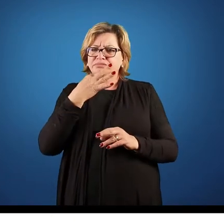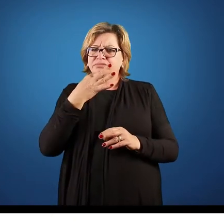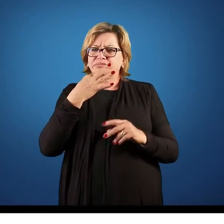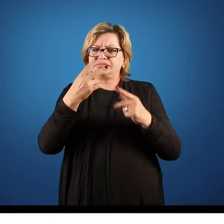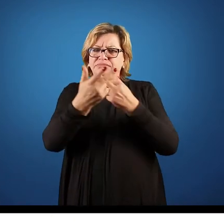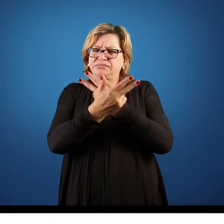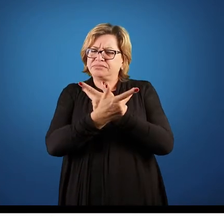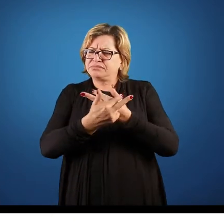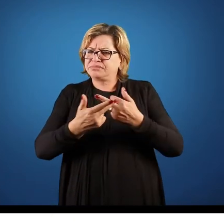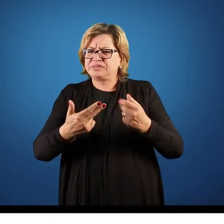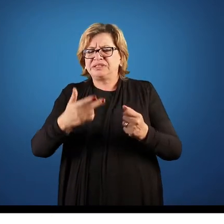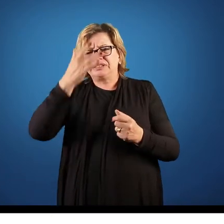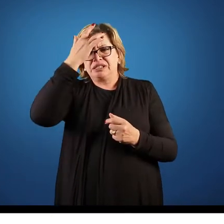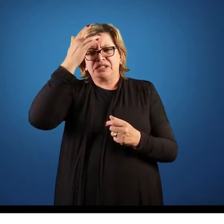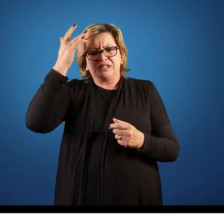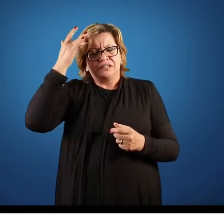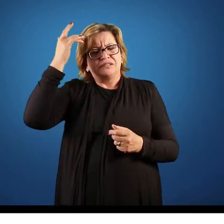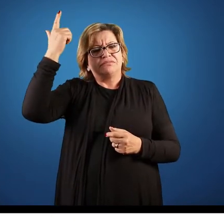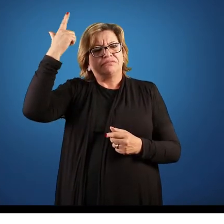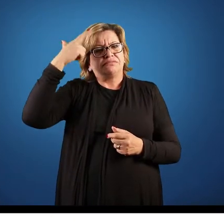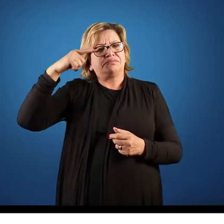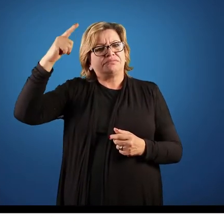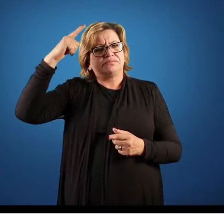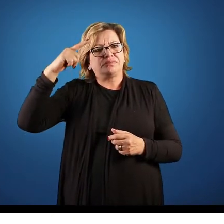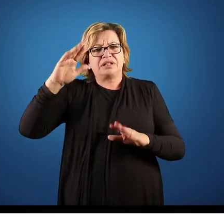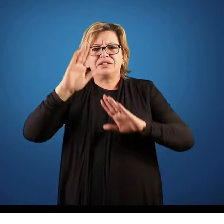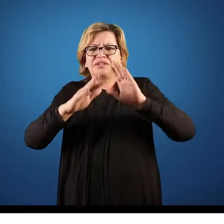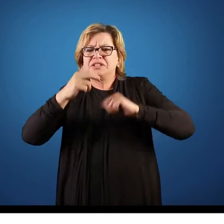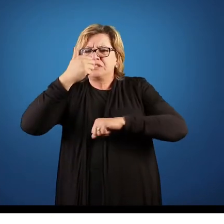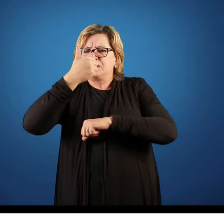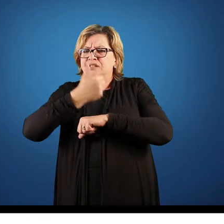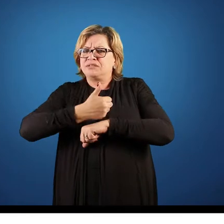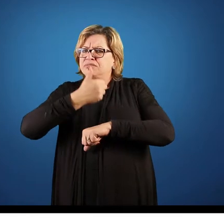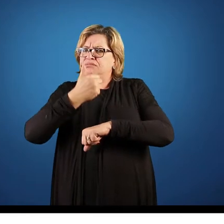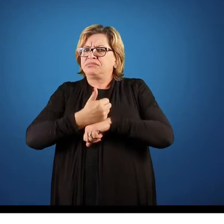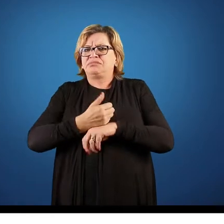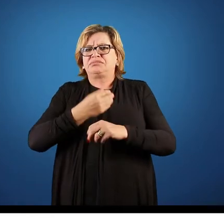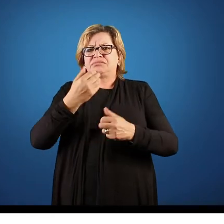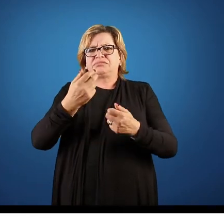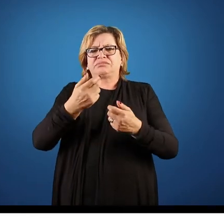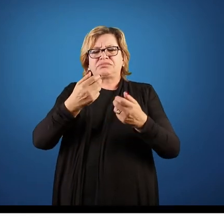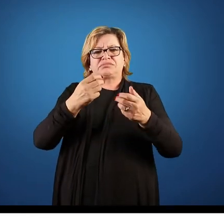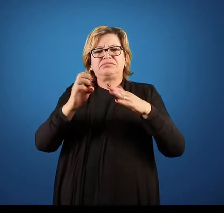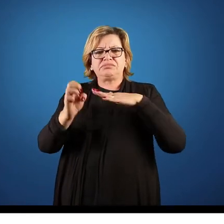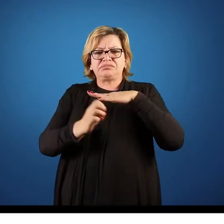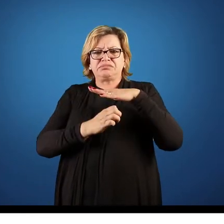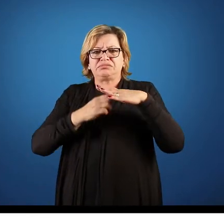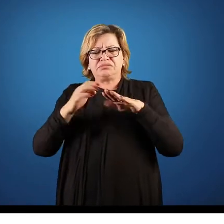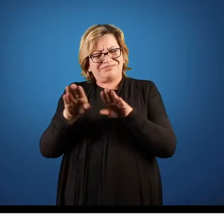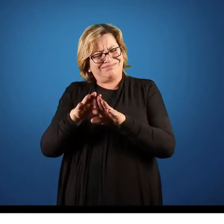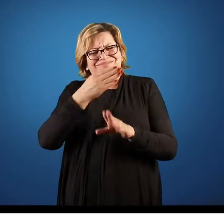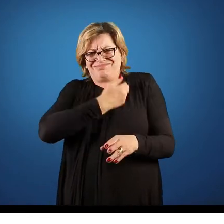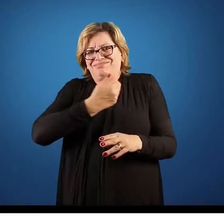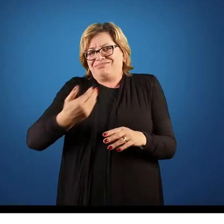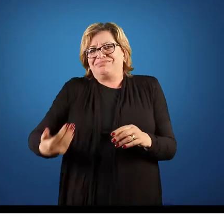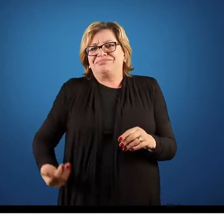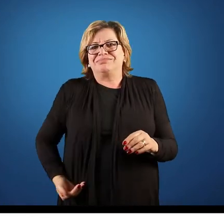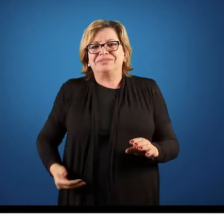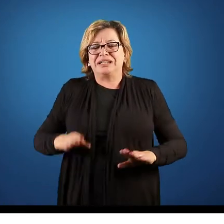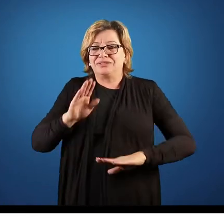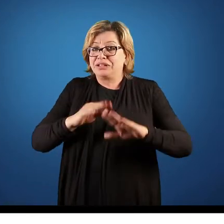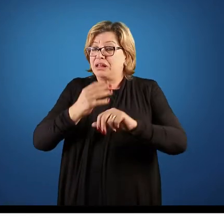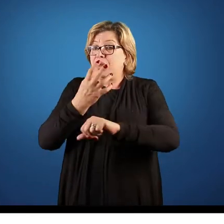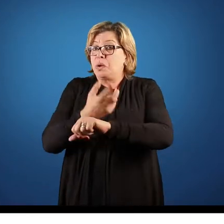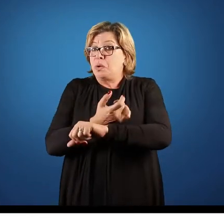vários tipos de liderança, vários tipos de chefes de setores, chefes de governantes, né? E a